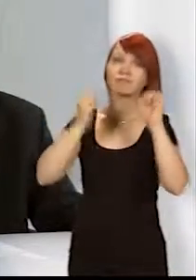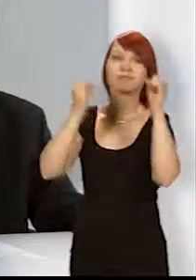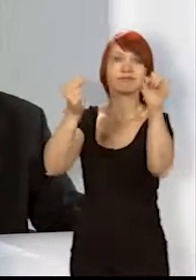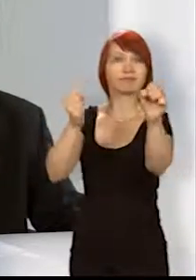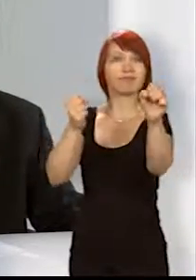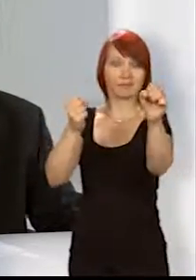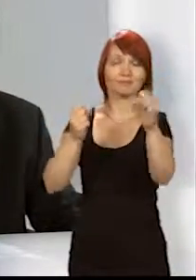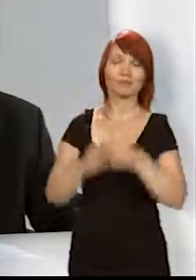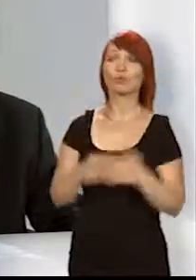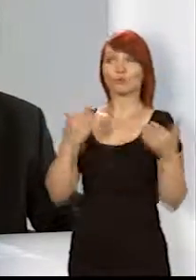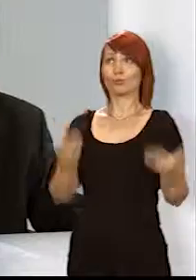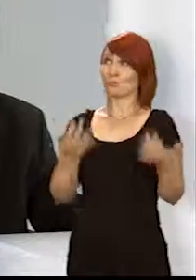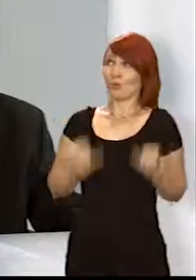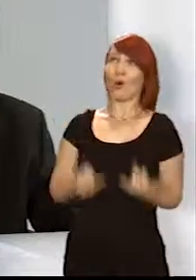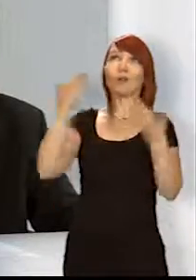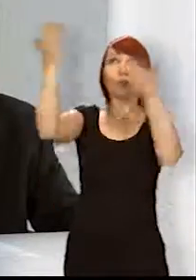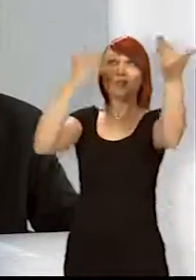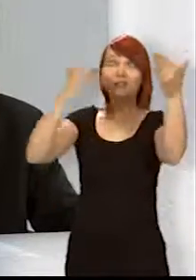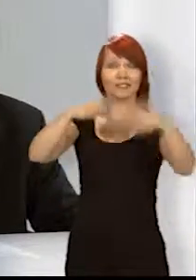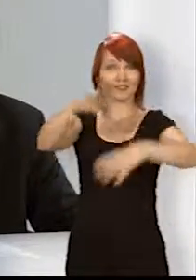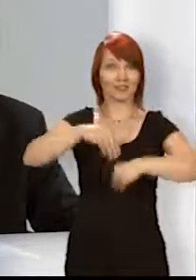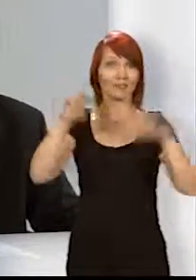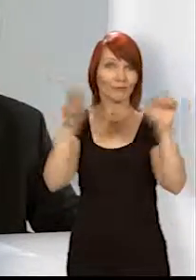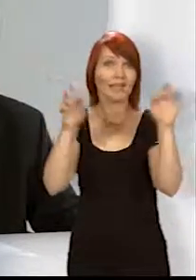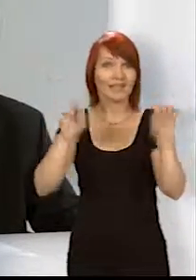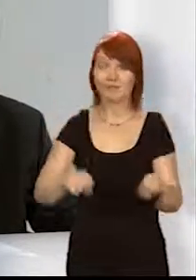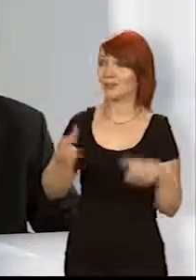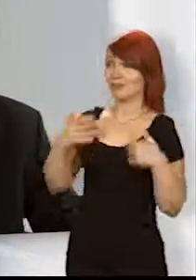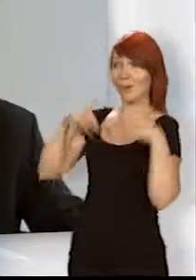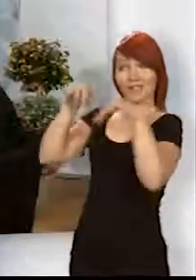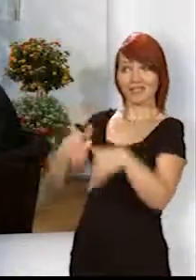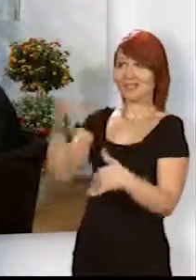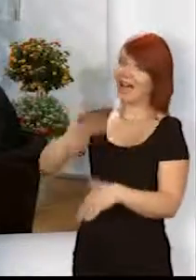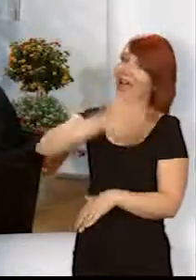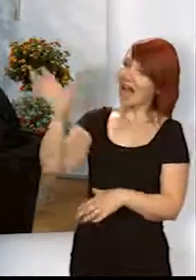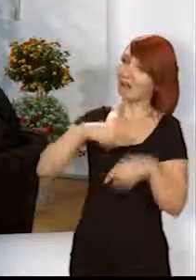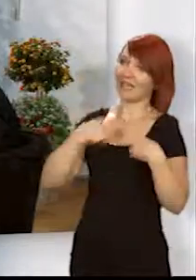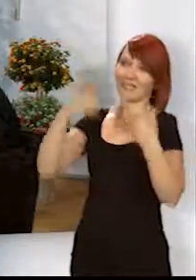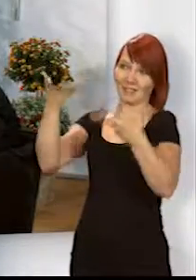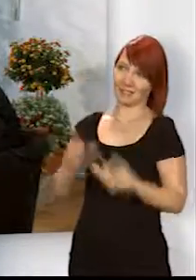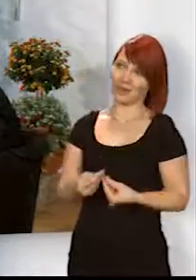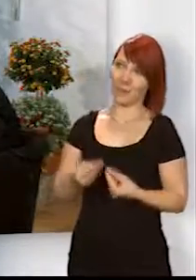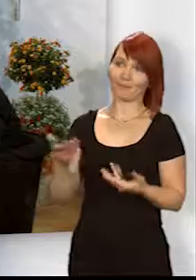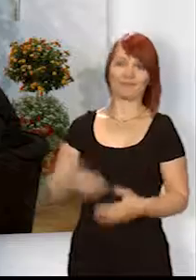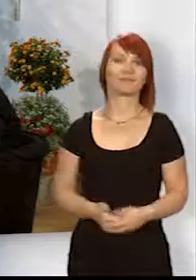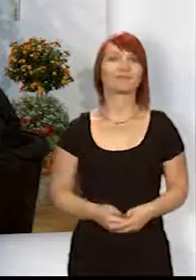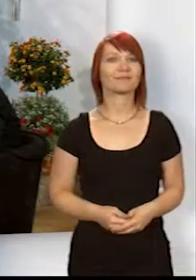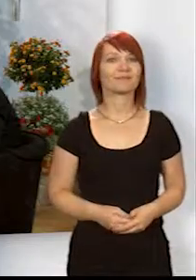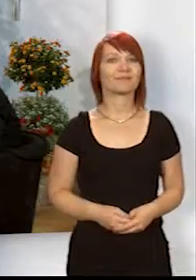Sie war die maßgebliche Mitinitiatorin dieser Kapelle. Ich freue mich, dass Sie da sind. Hallo und herzlich willkommen Chia Falk.